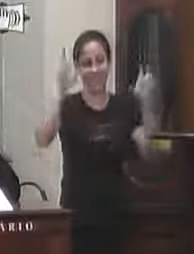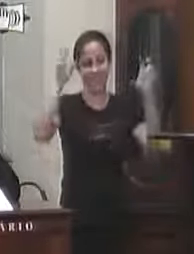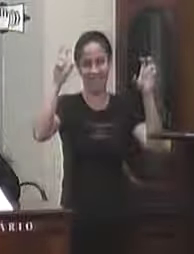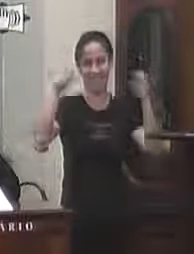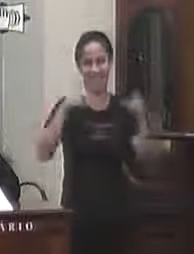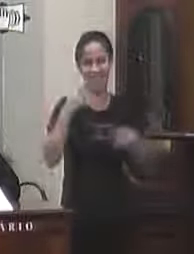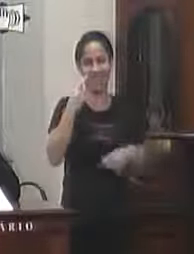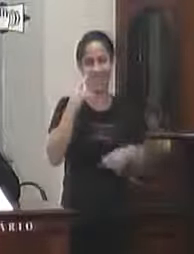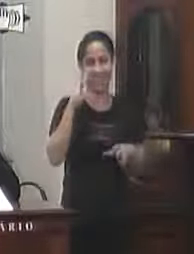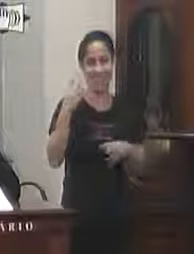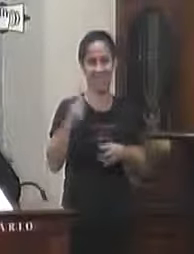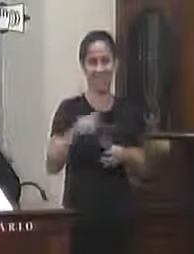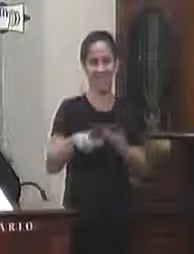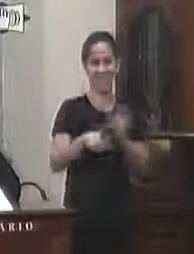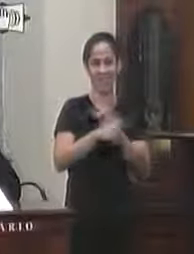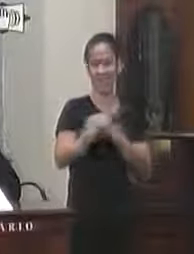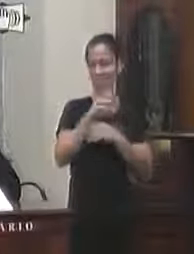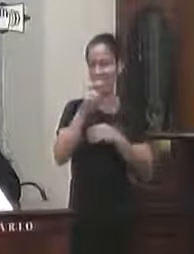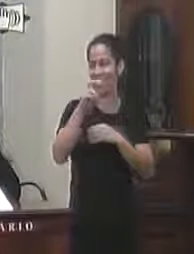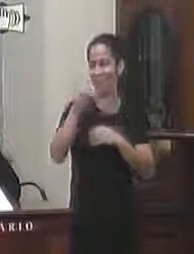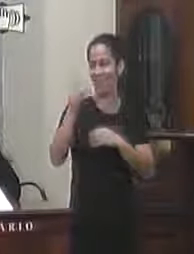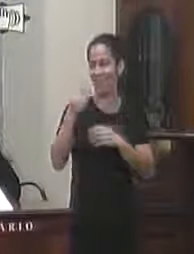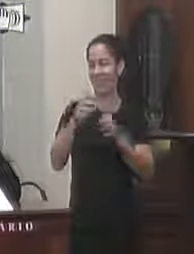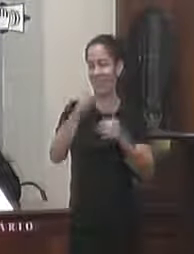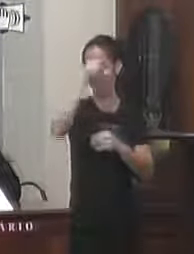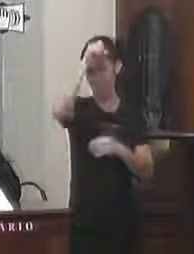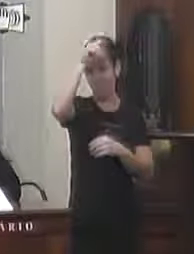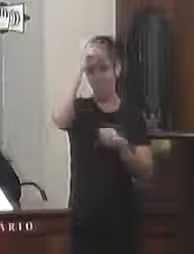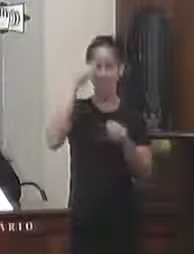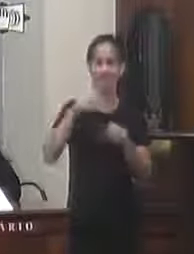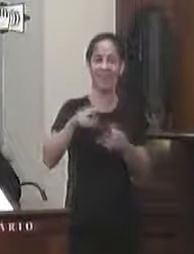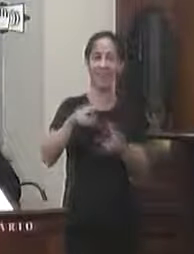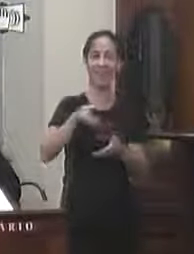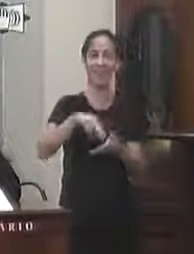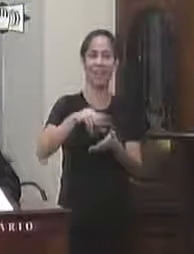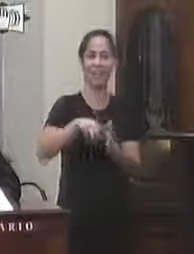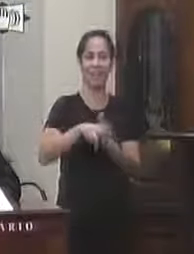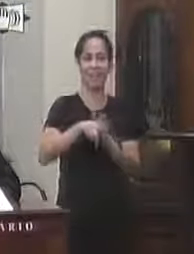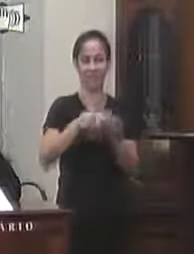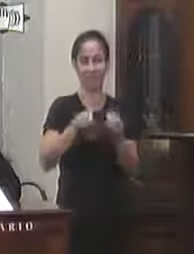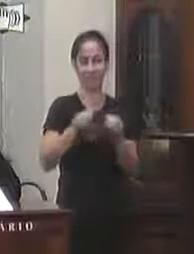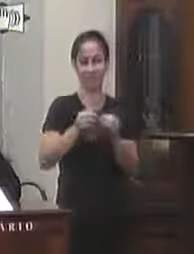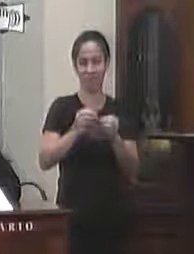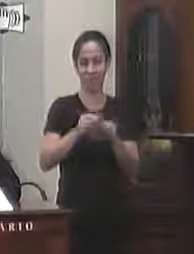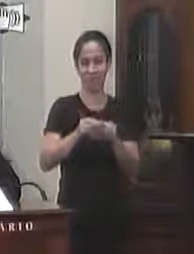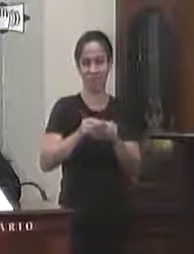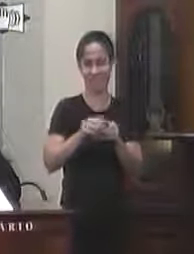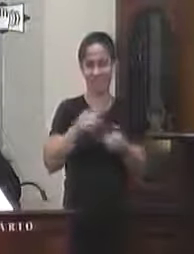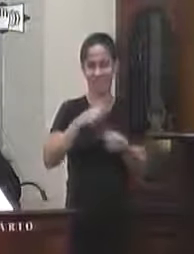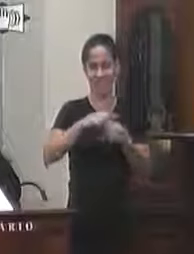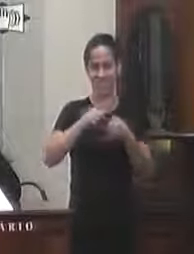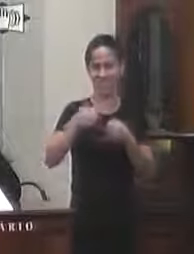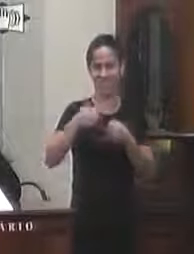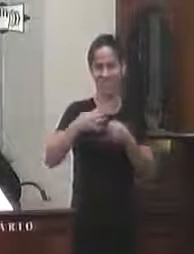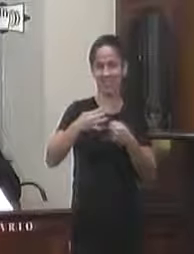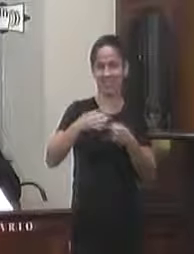14.5 da lei orgânica municipal quanto ao aspecto material manifesta também pela constitucionalidade com fundamento do artigo 14